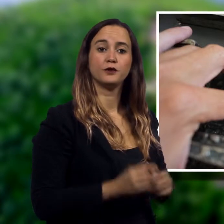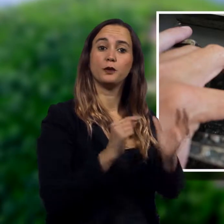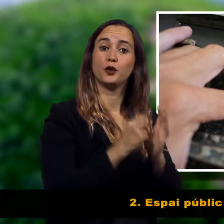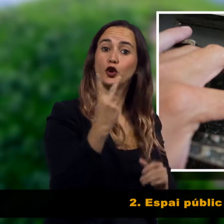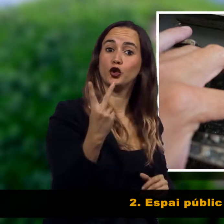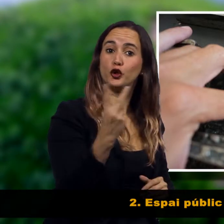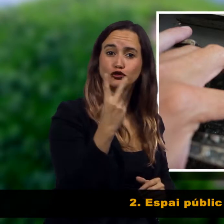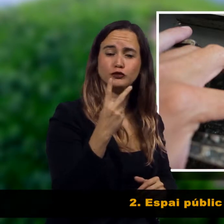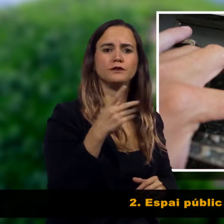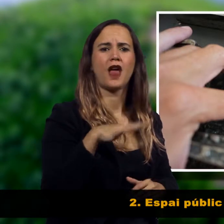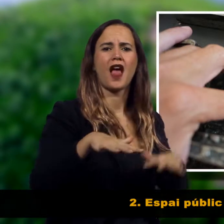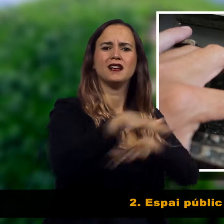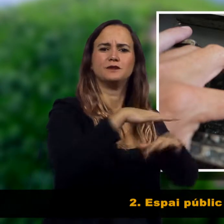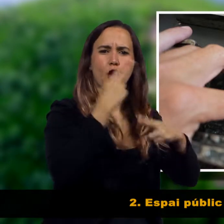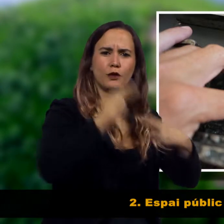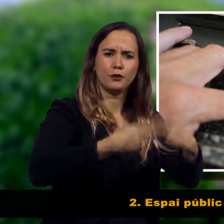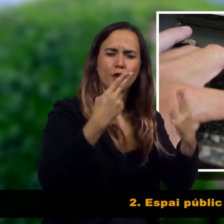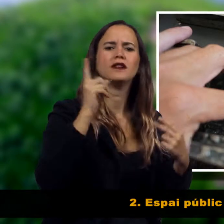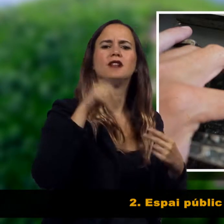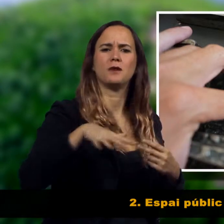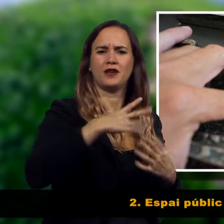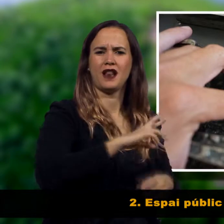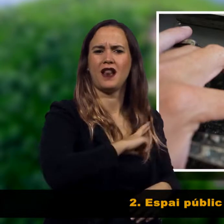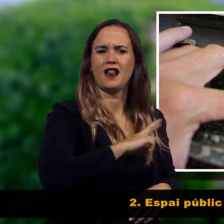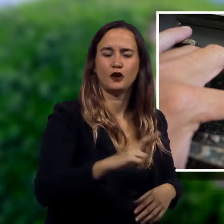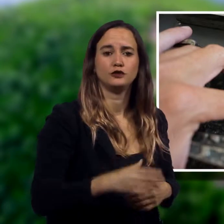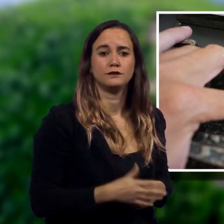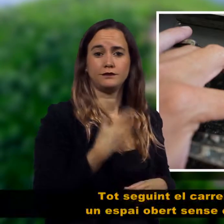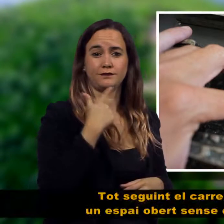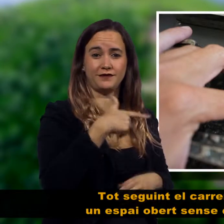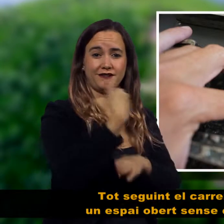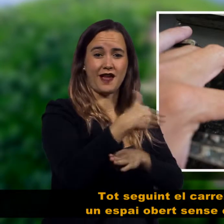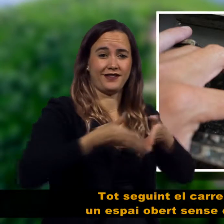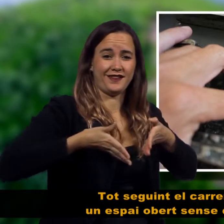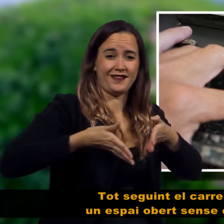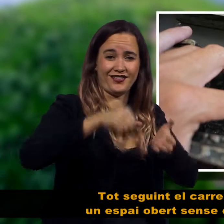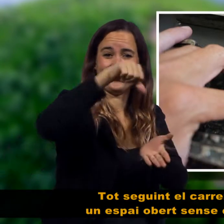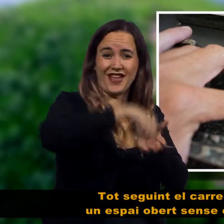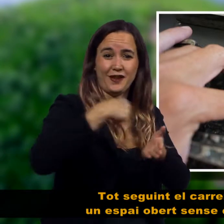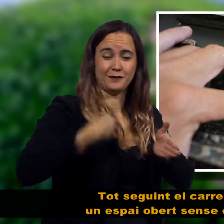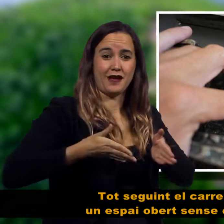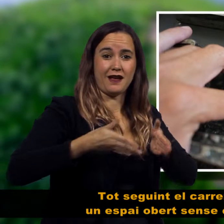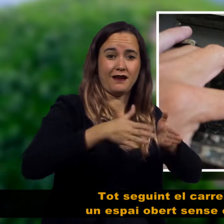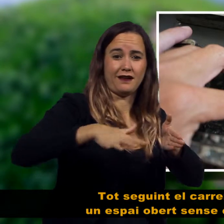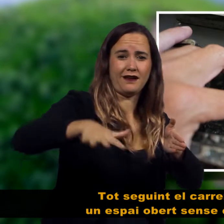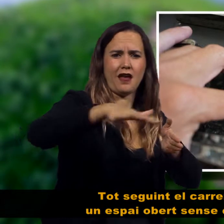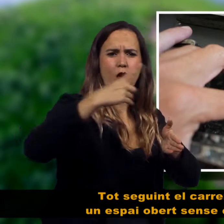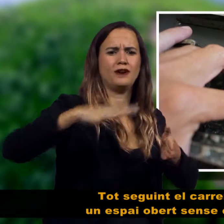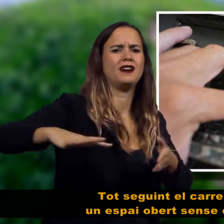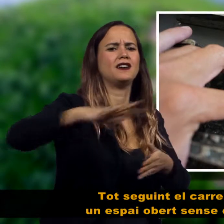2. Espai públic i religiós Tot seguint al carrer central, hi ha un espai obert sense cap